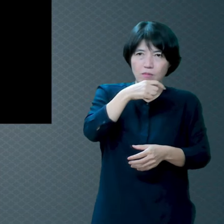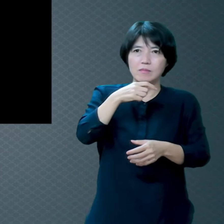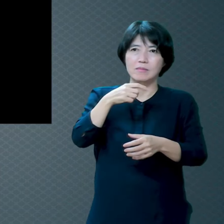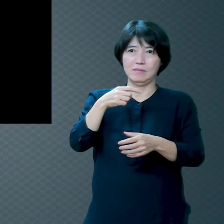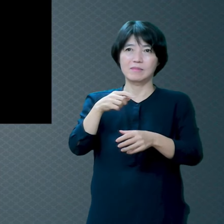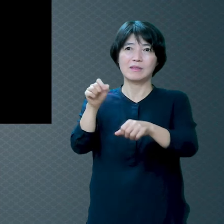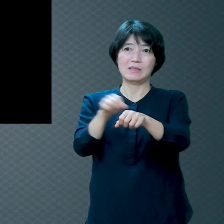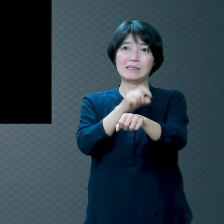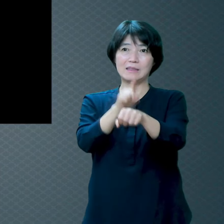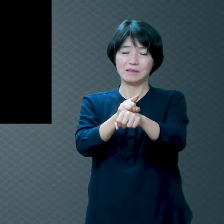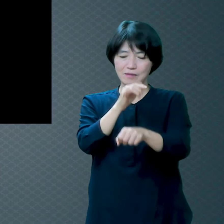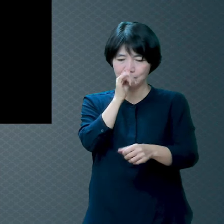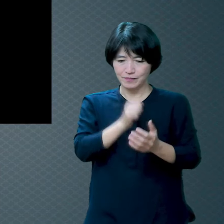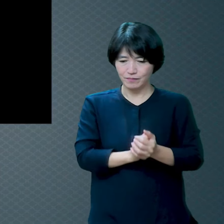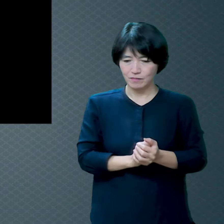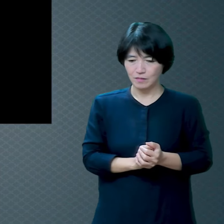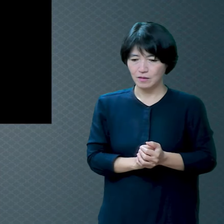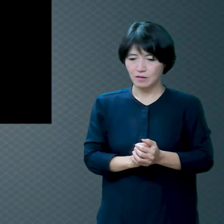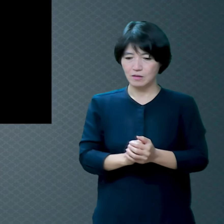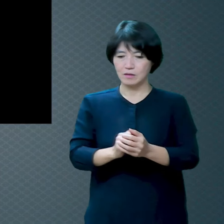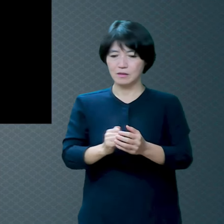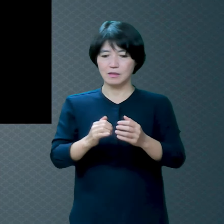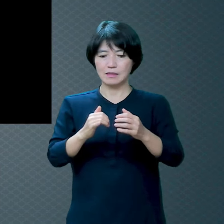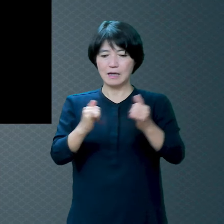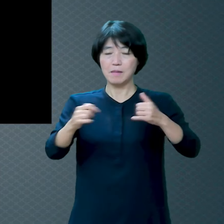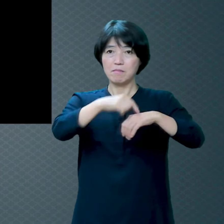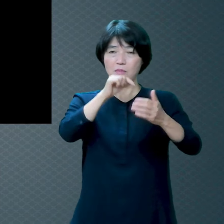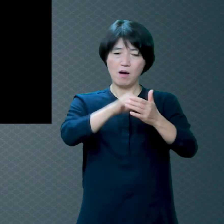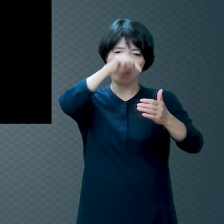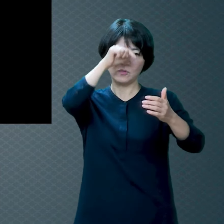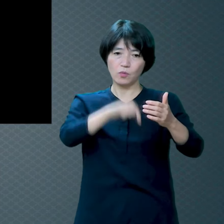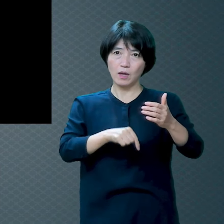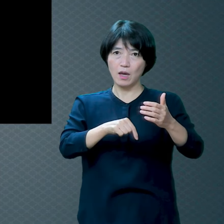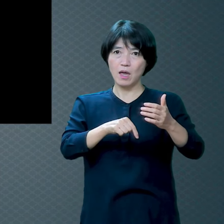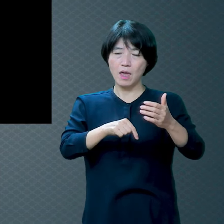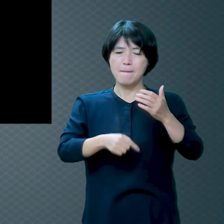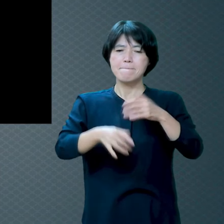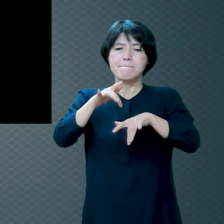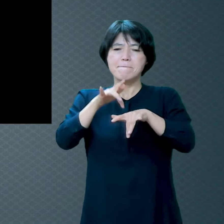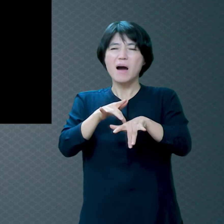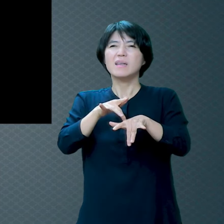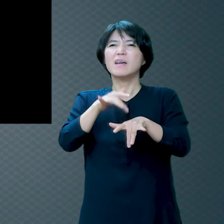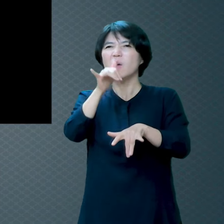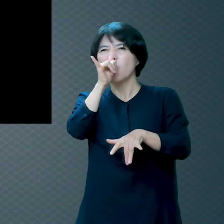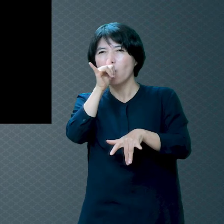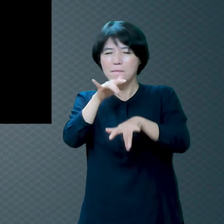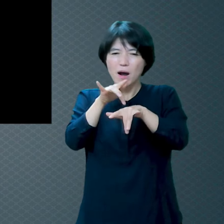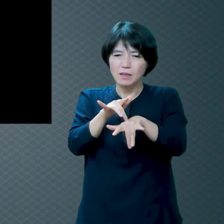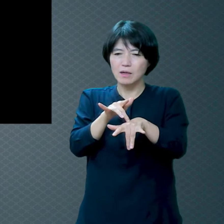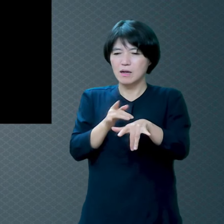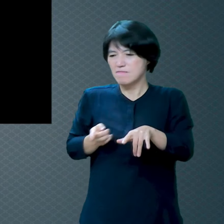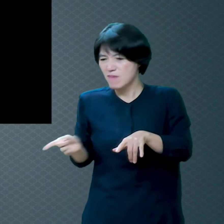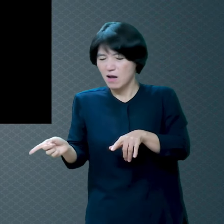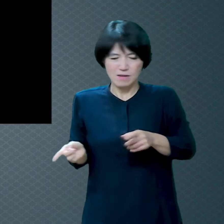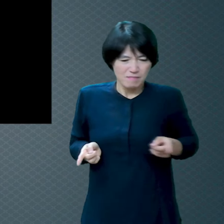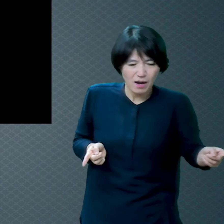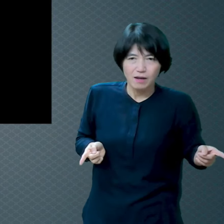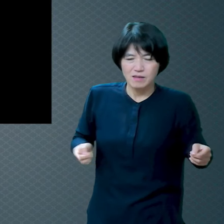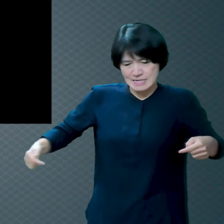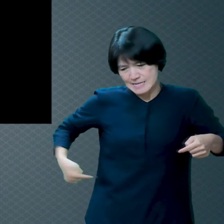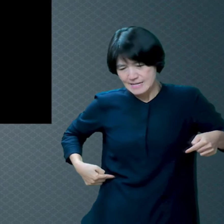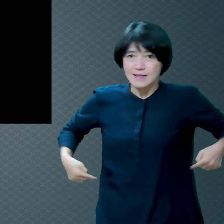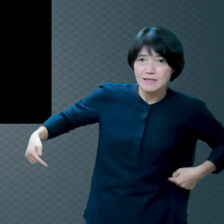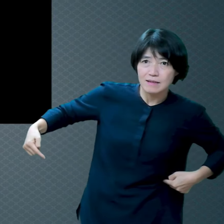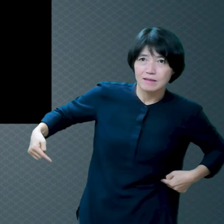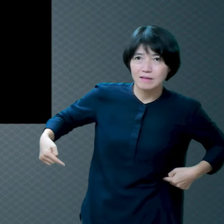마귀가 창으로 상황에 따라 찔러요 이번엔 개구리 이번엔 공작